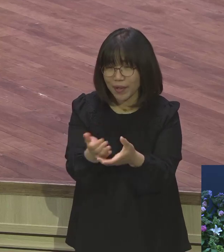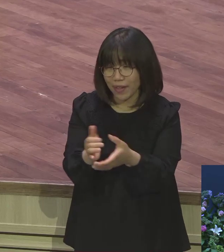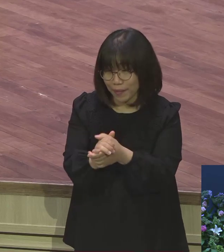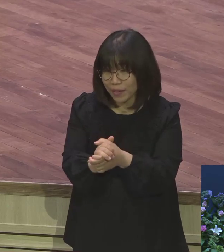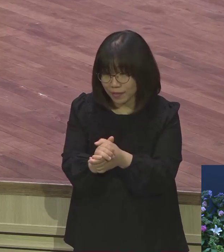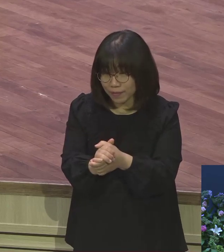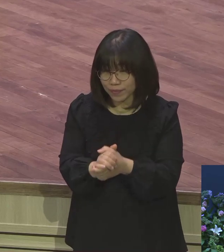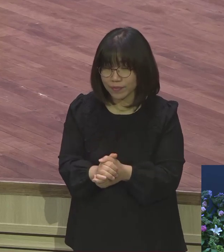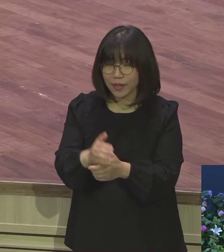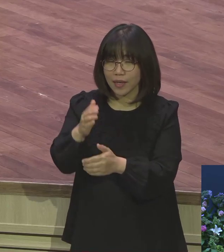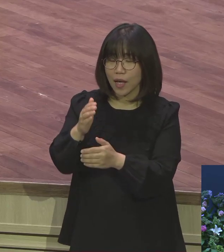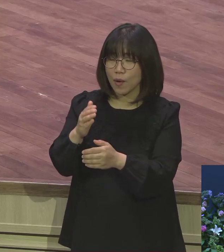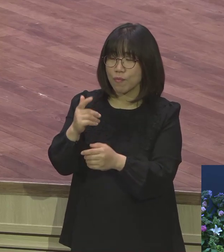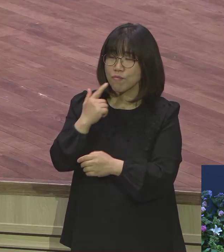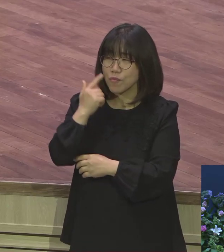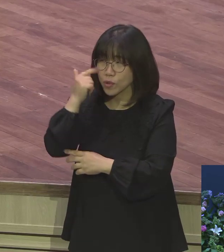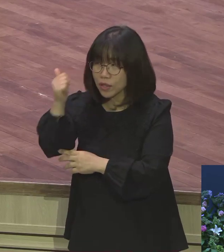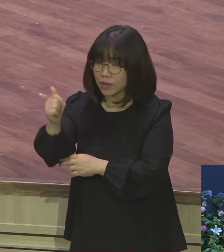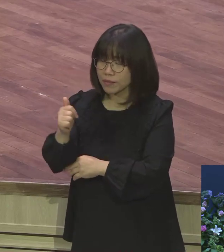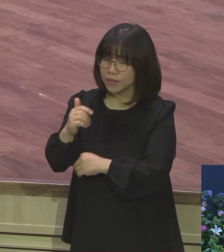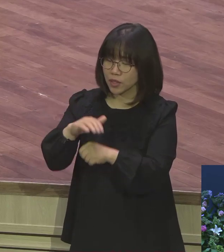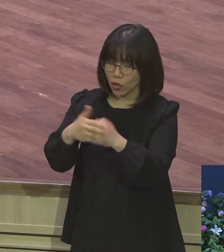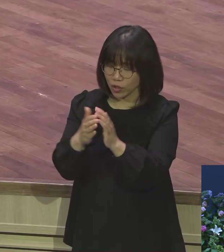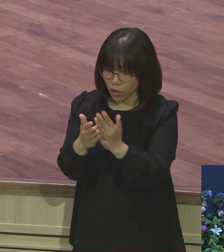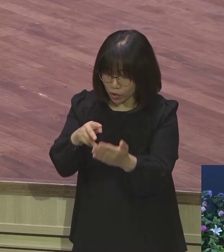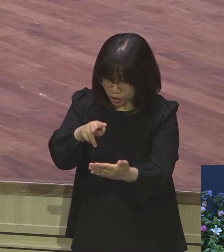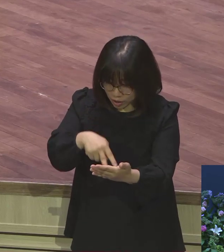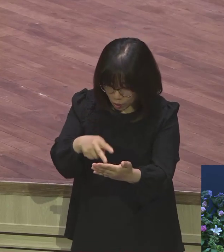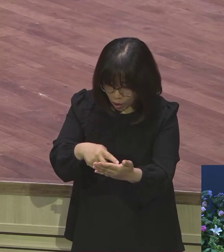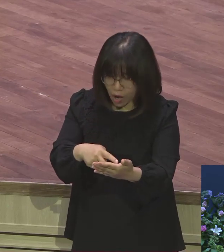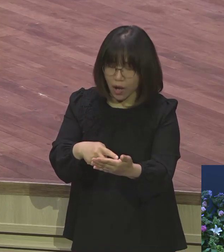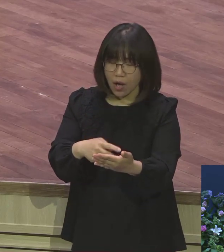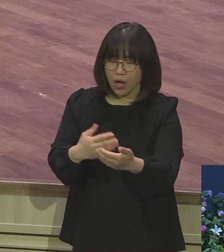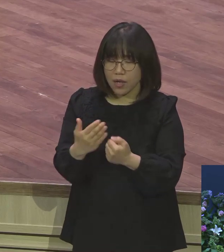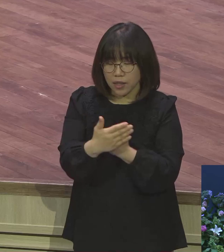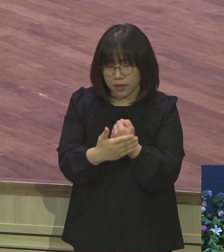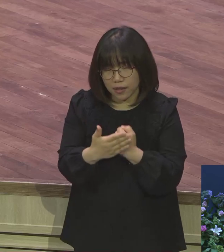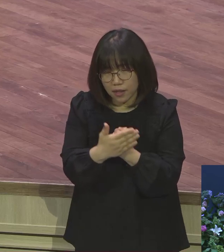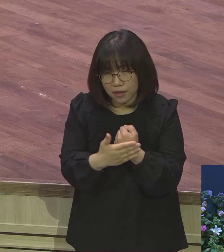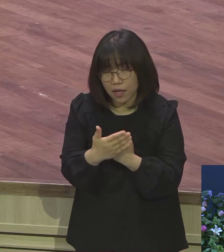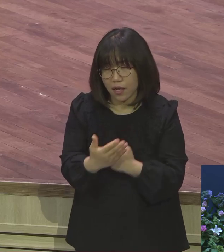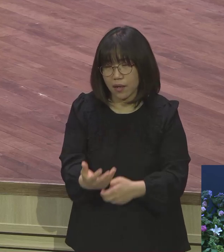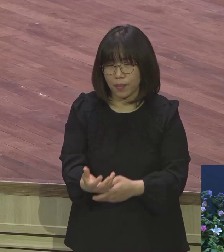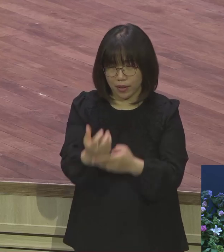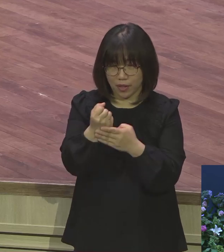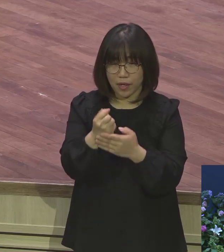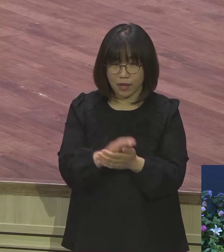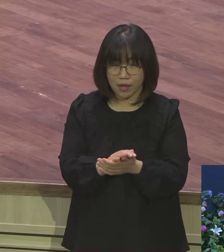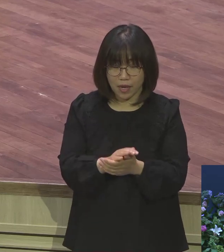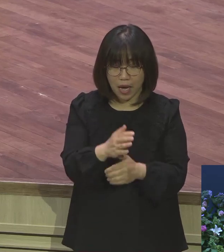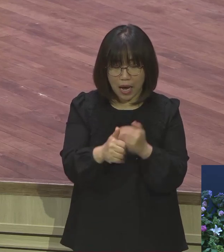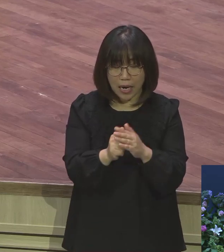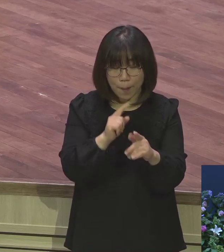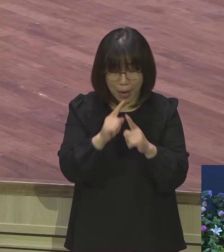강간말씀 하나님 내가 성경 읽는 중에 내가 사문을 하는 중에 말씀에서 몇 장 몇 절에서 이렇게 나와야지